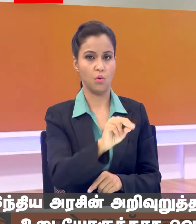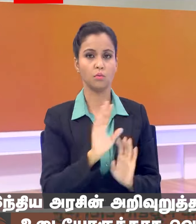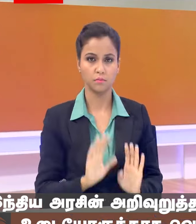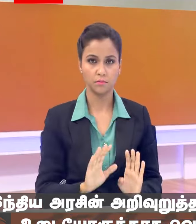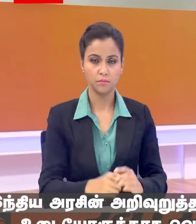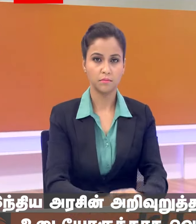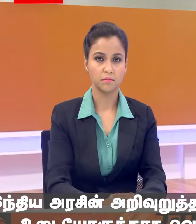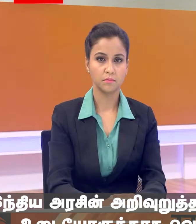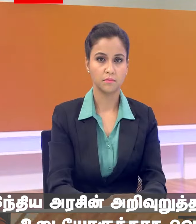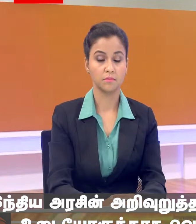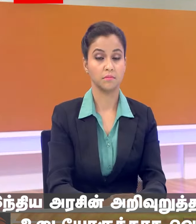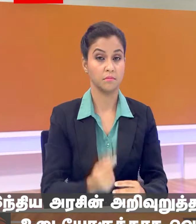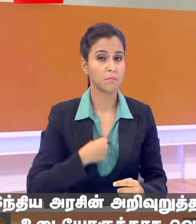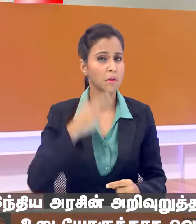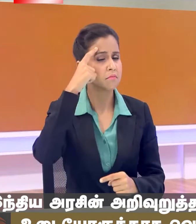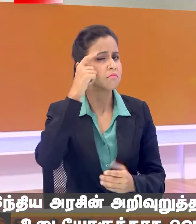Shri Matarwal,